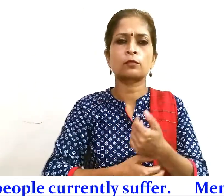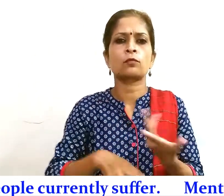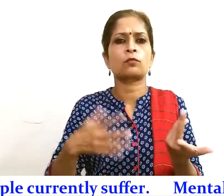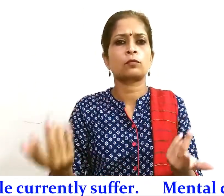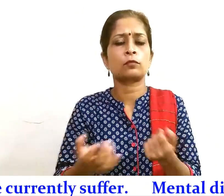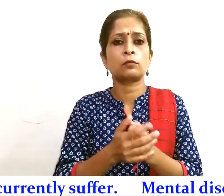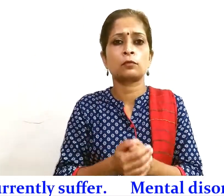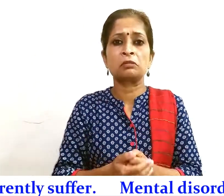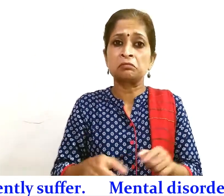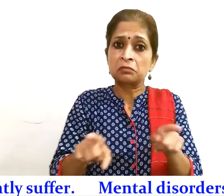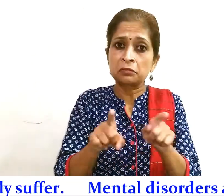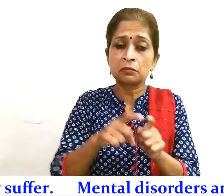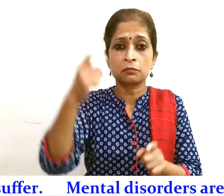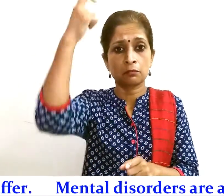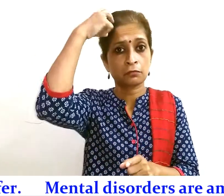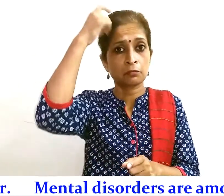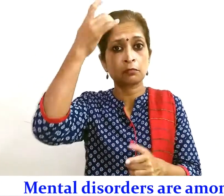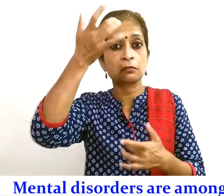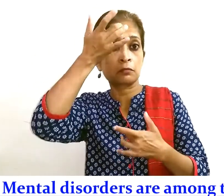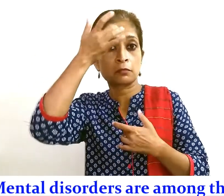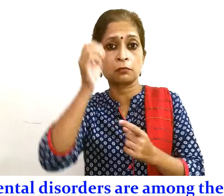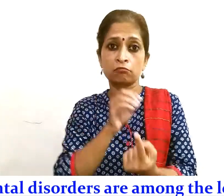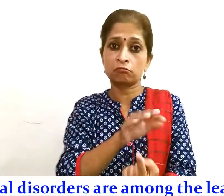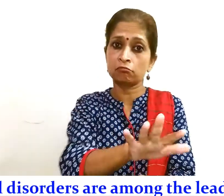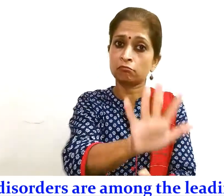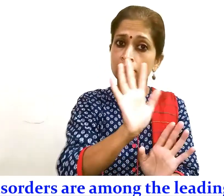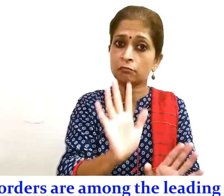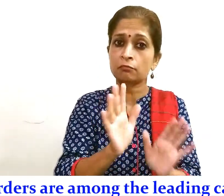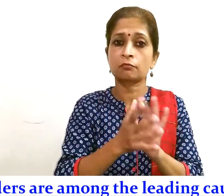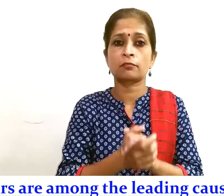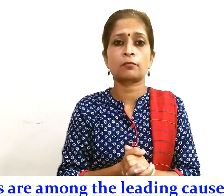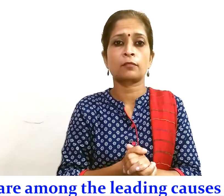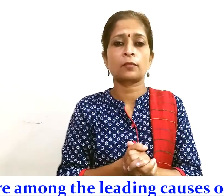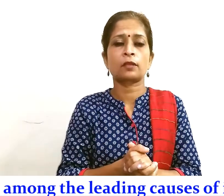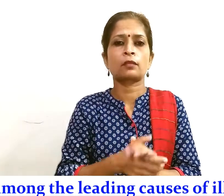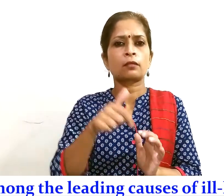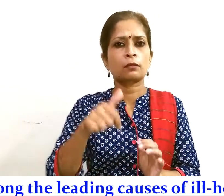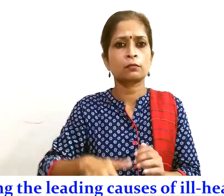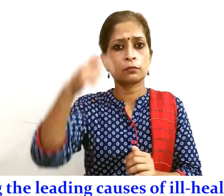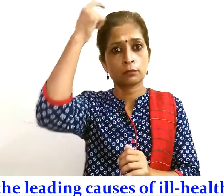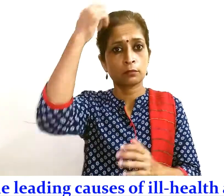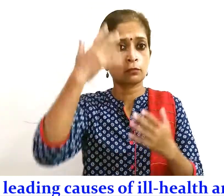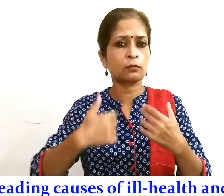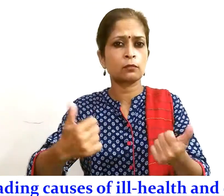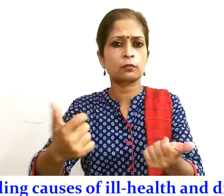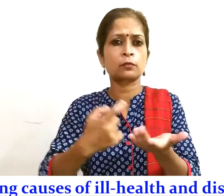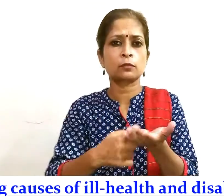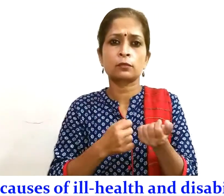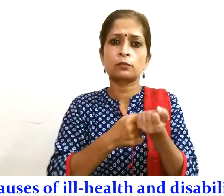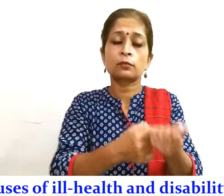प्रमुक उत्तरदाई कारकूं में मानसिक रोग भी एक। मानसिक स्वास्थे पुनरवास की